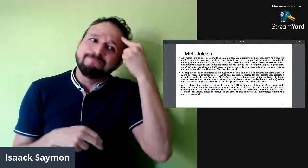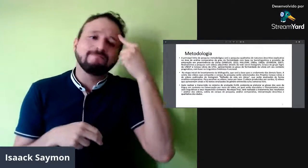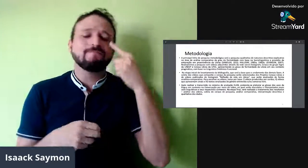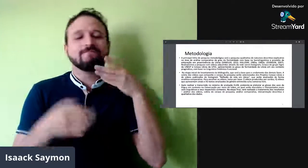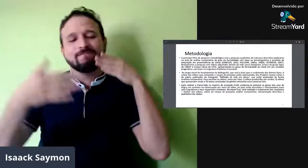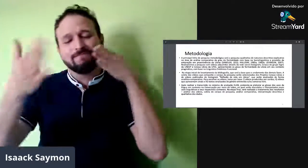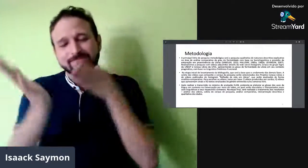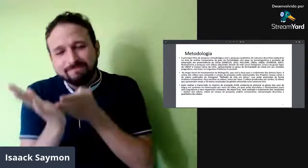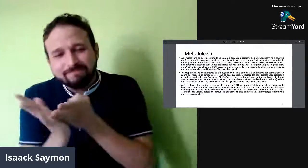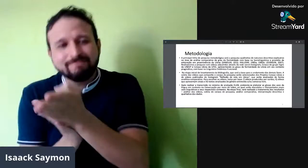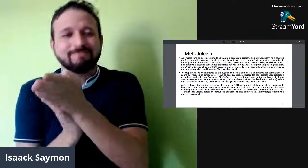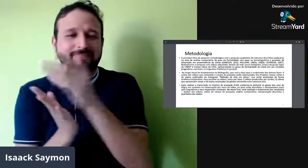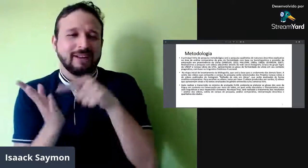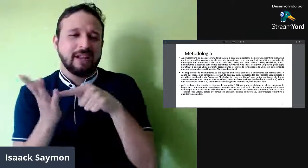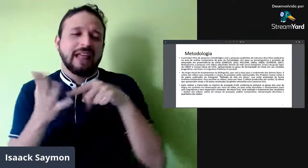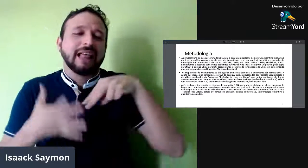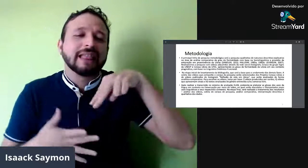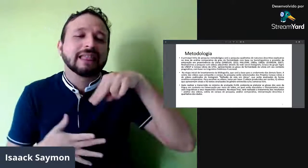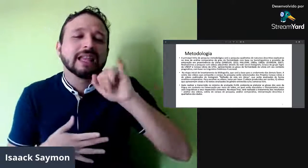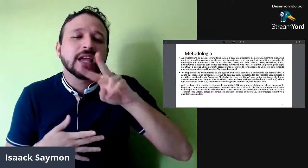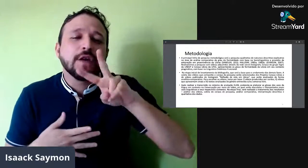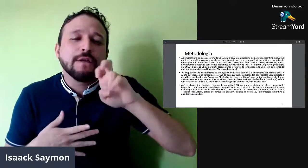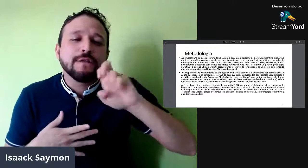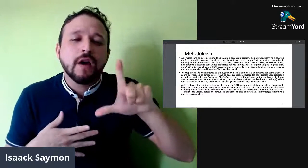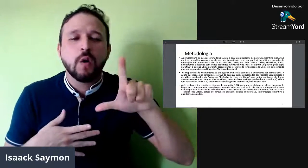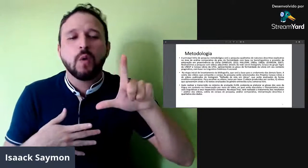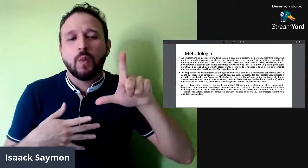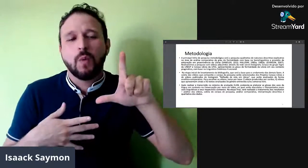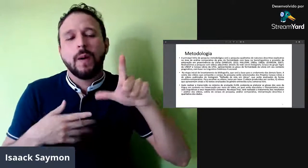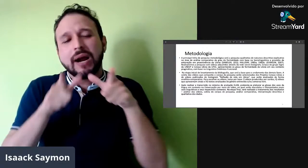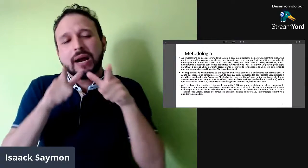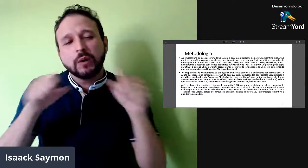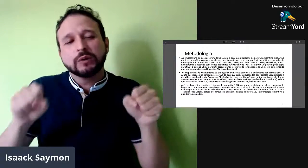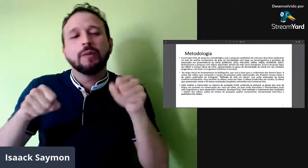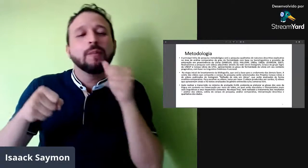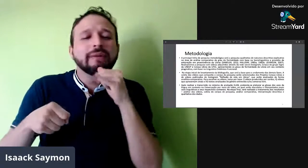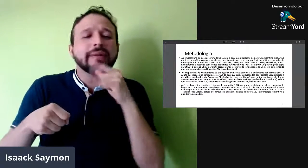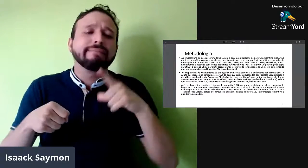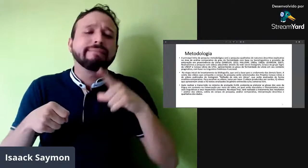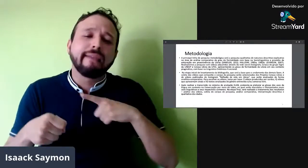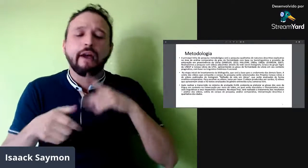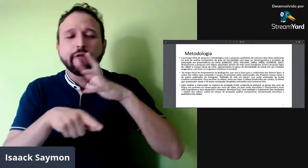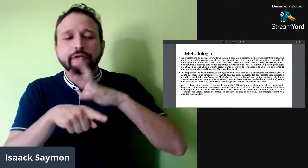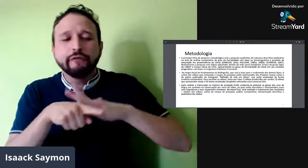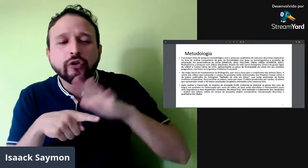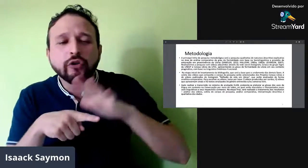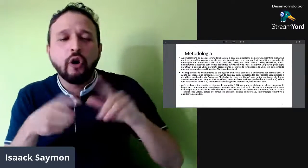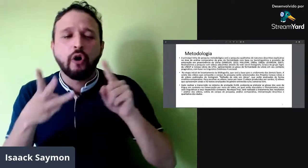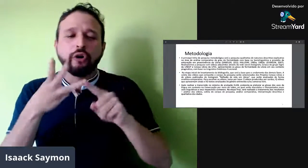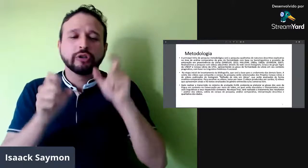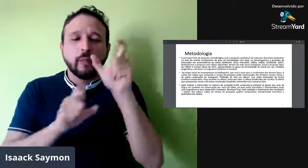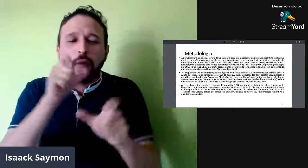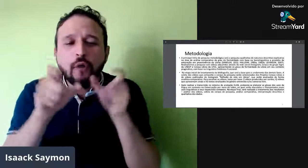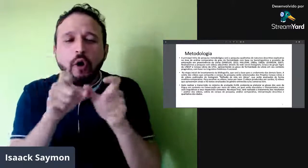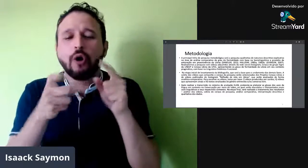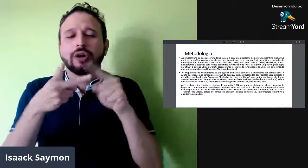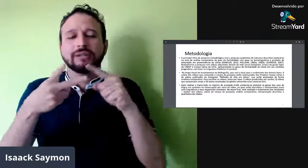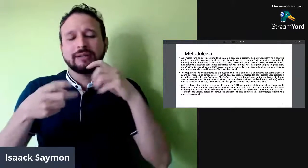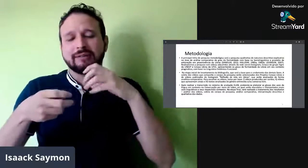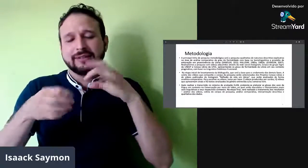Por isso que eu sempre fui por esse caminho, nesse nível de linguística, né, que é